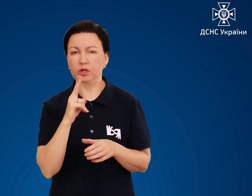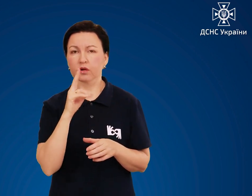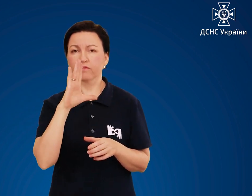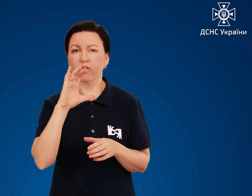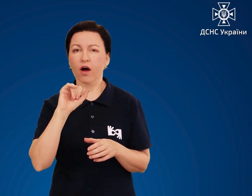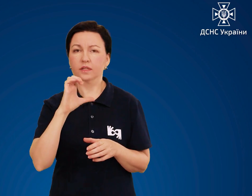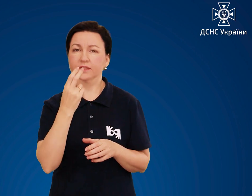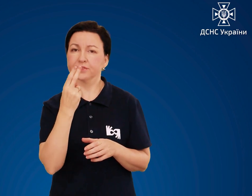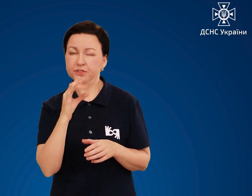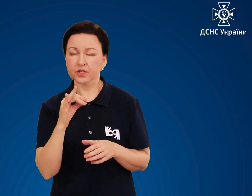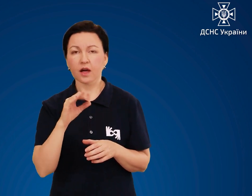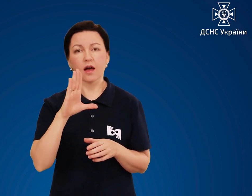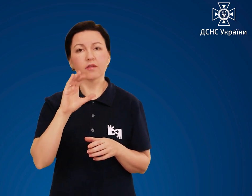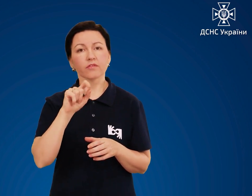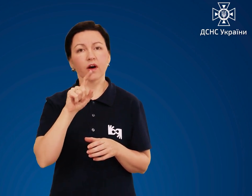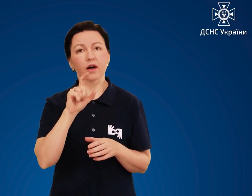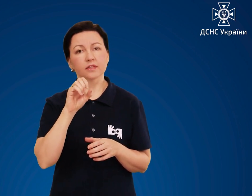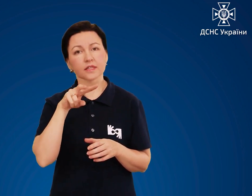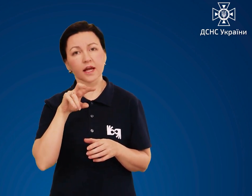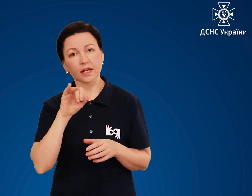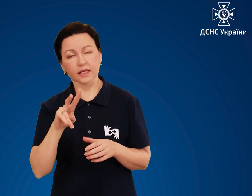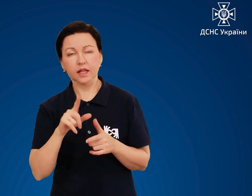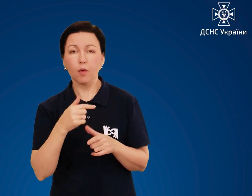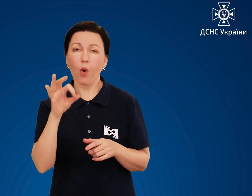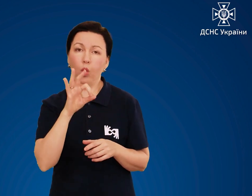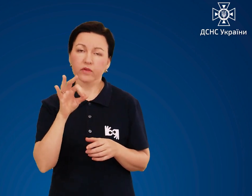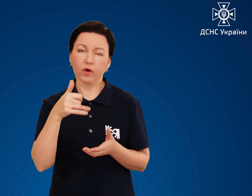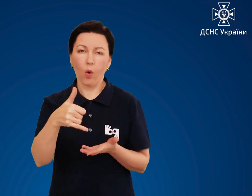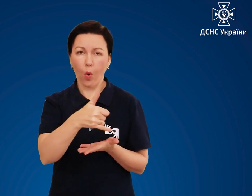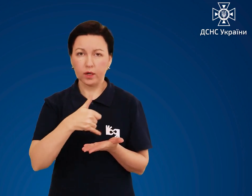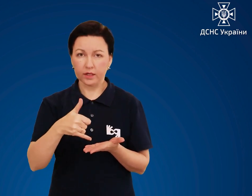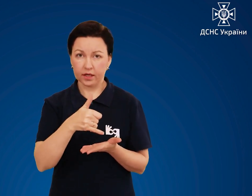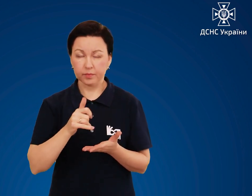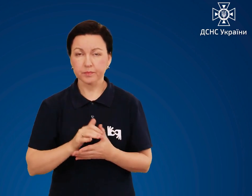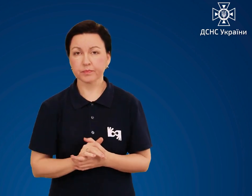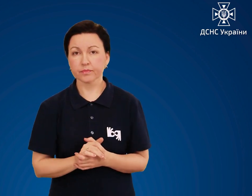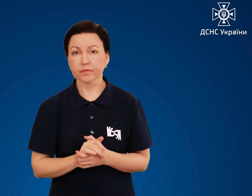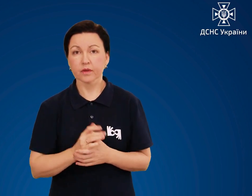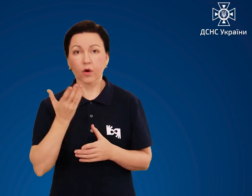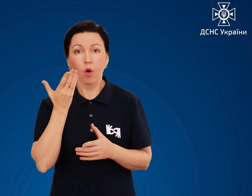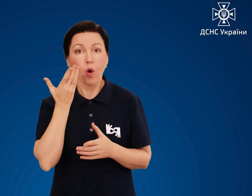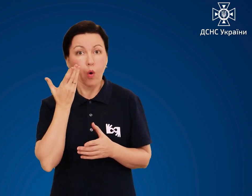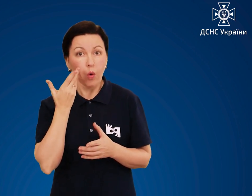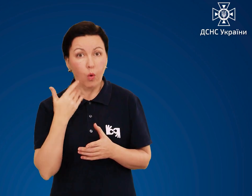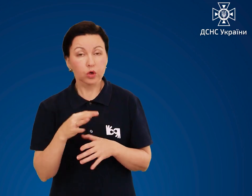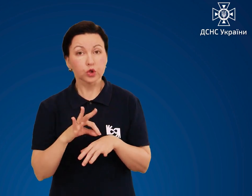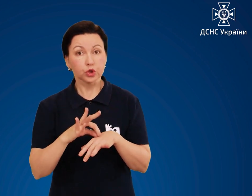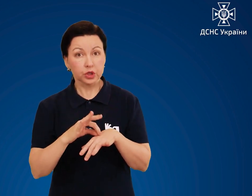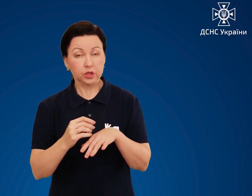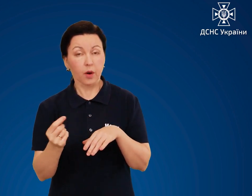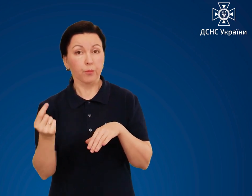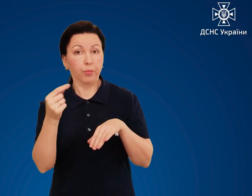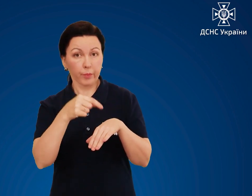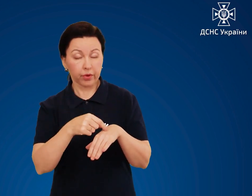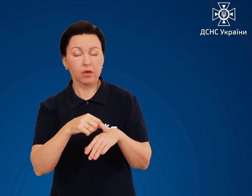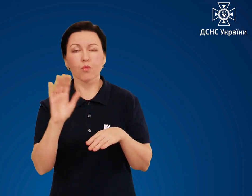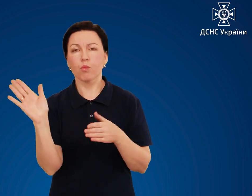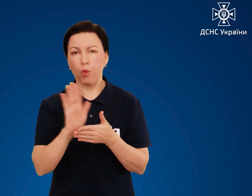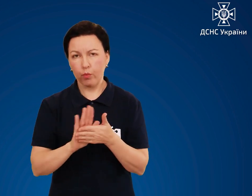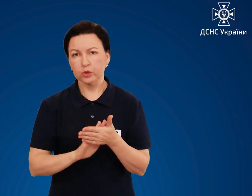квастів, вазеліновою або оливковою олією При ураженні шкіри обмийте